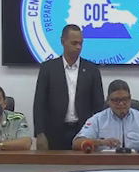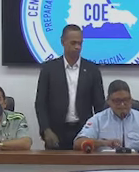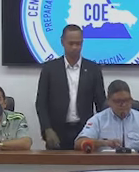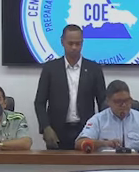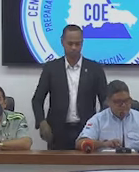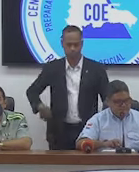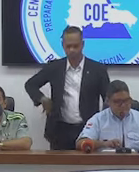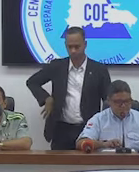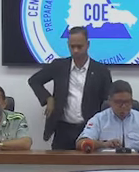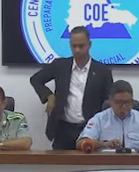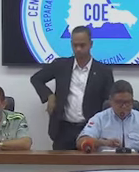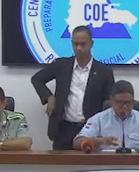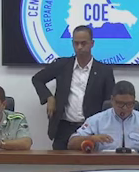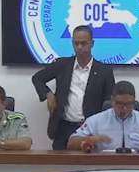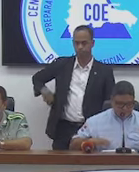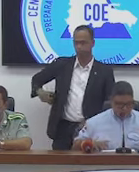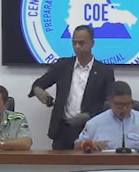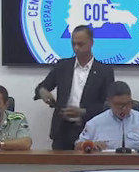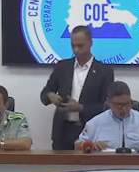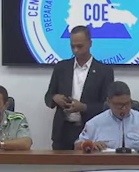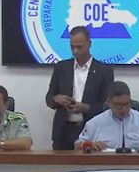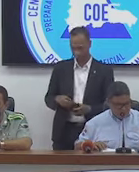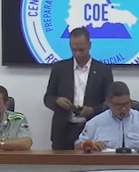Gracias. Gracias.